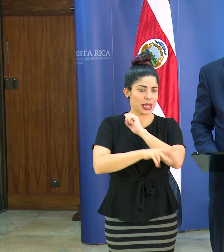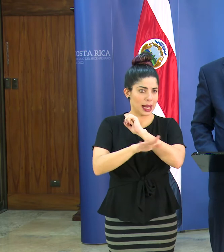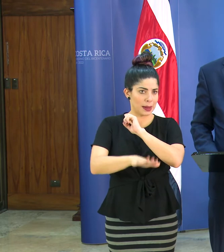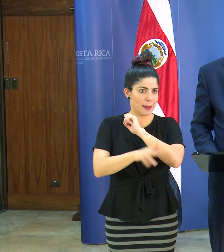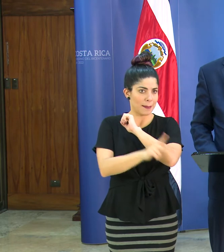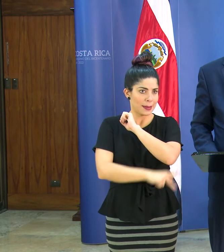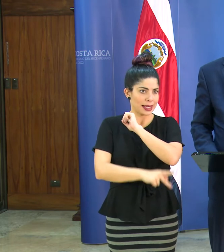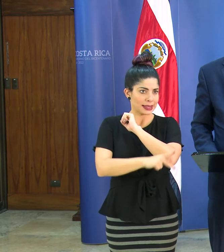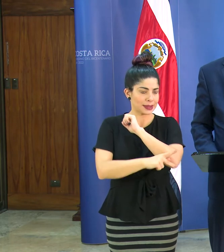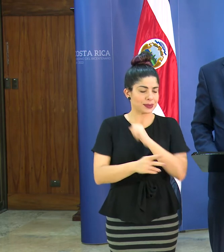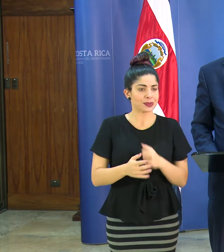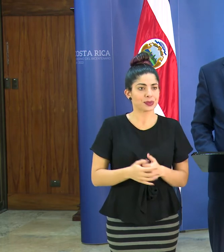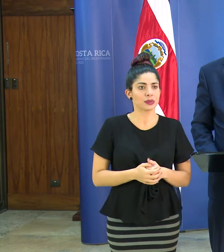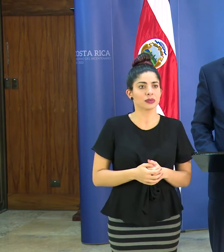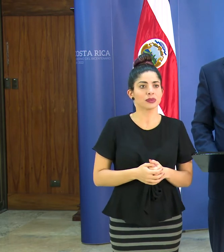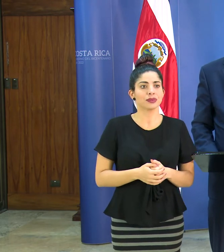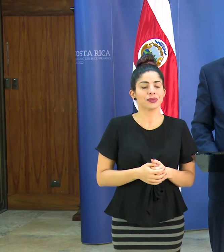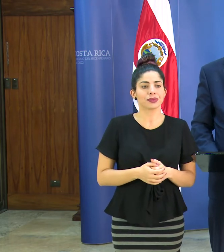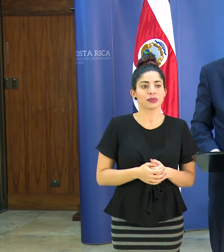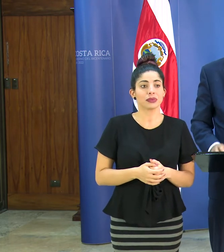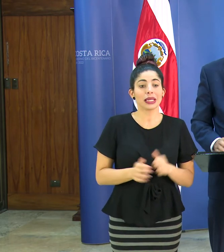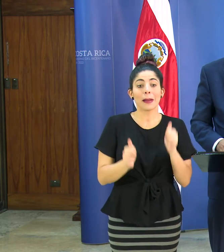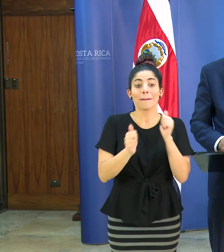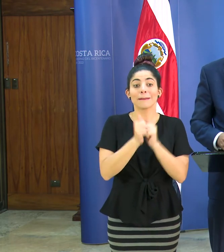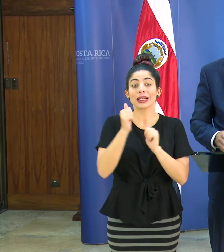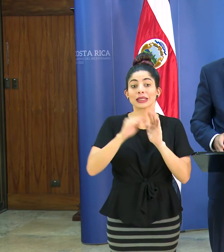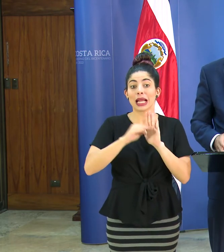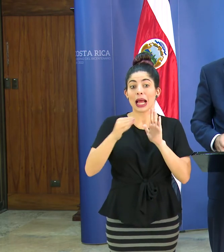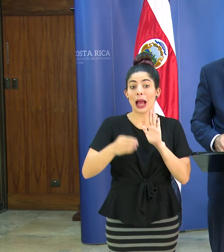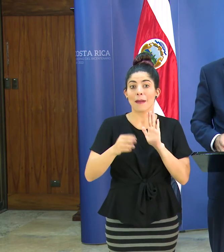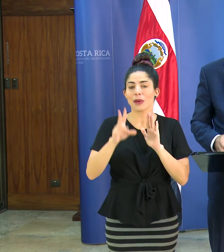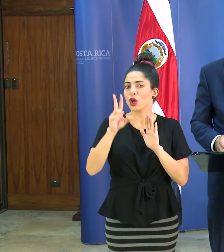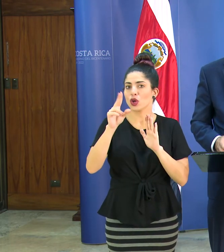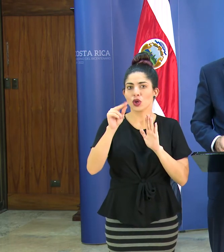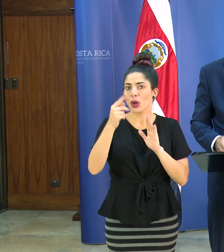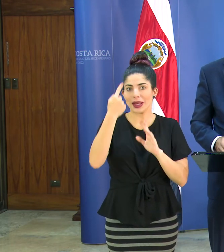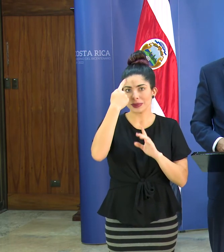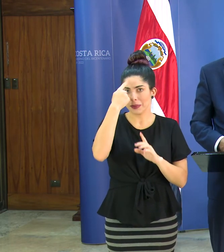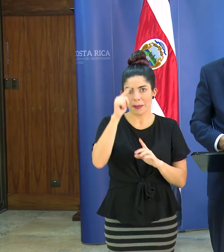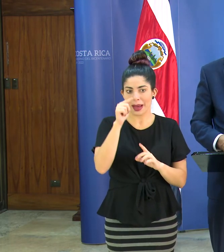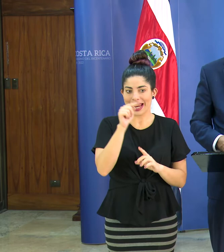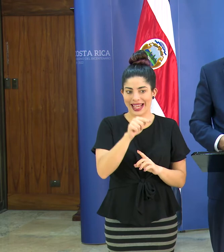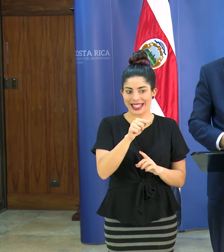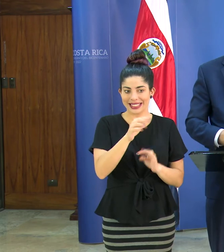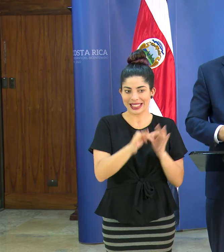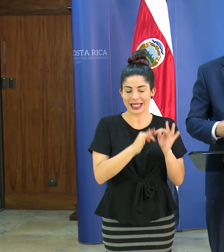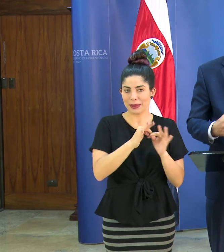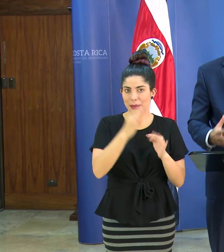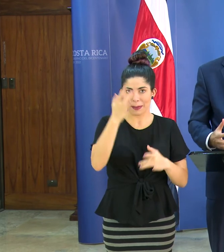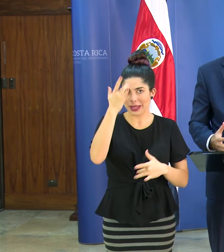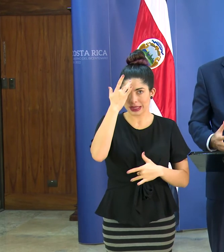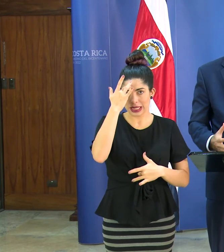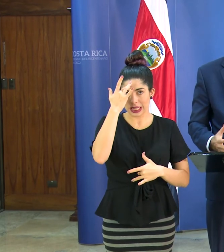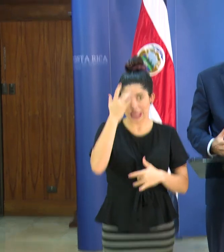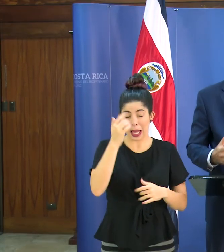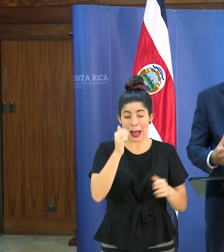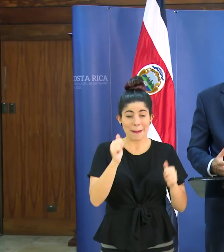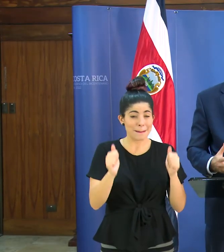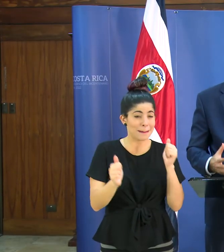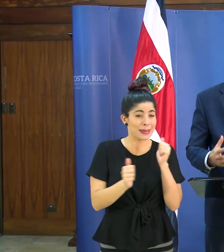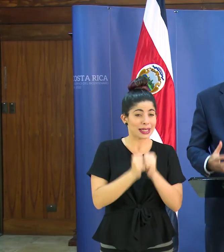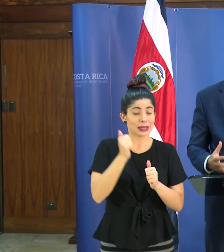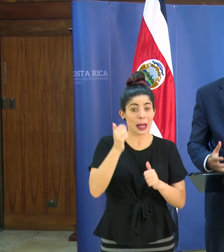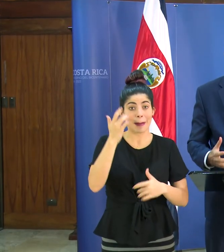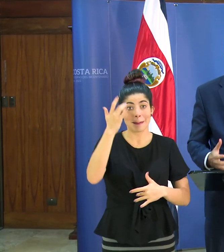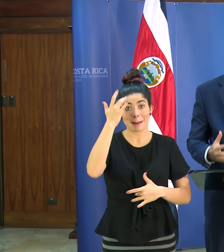la mayoría de esas camas no son para estos tipos de pacientes y la gran mayoría de los